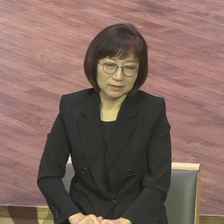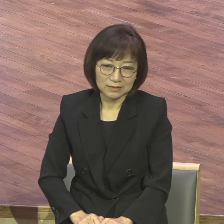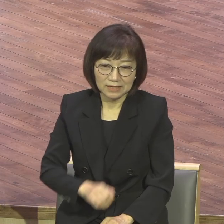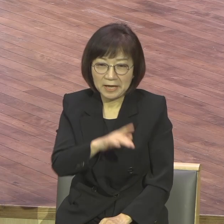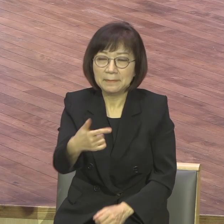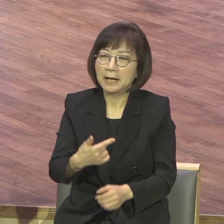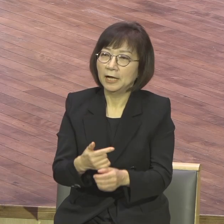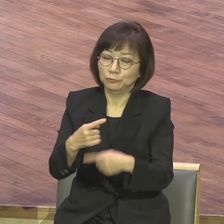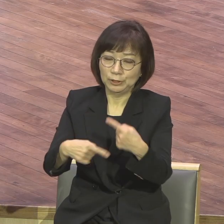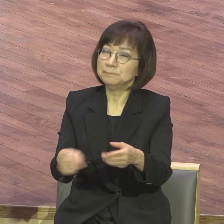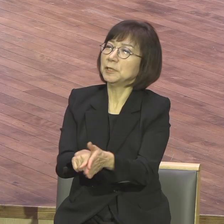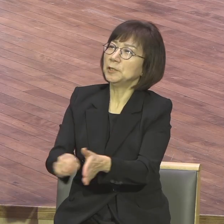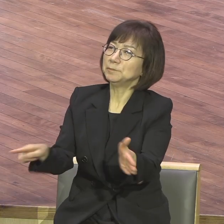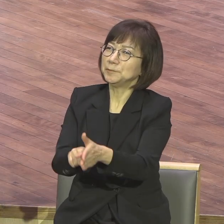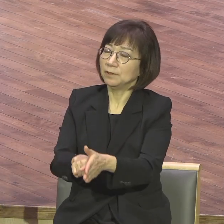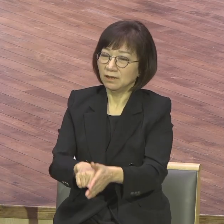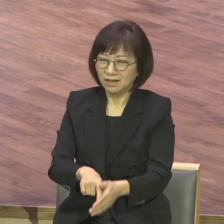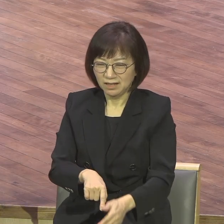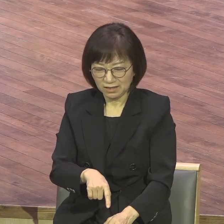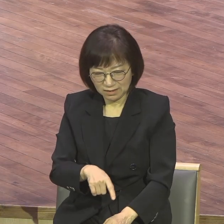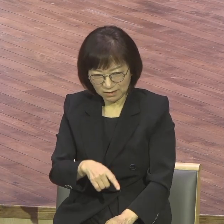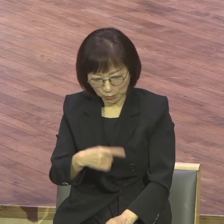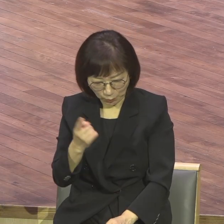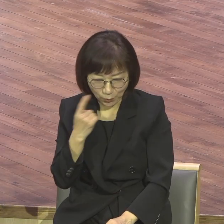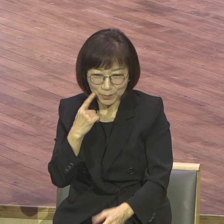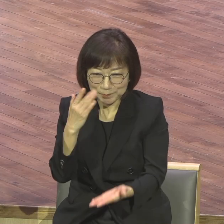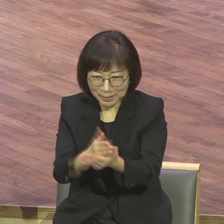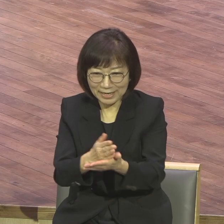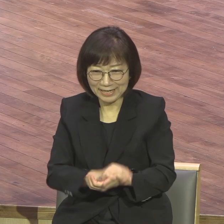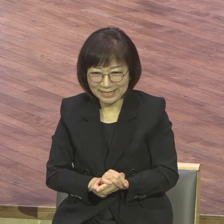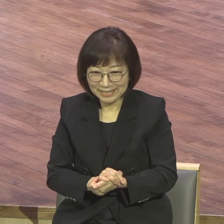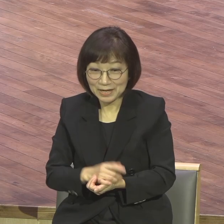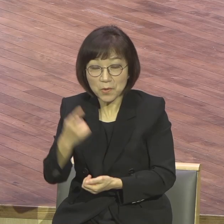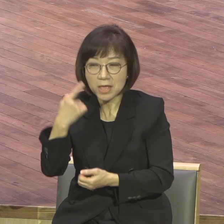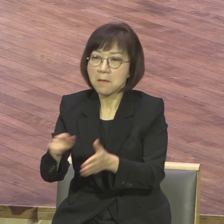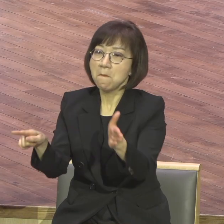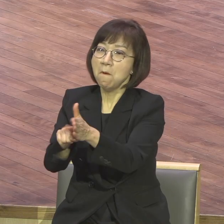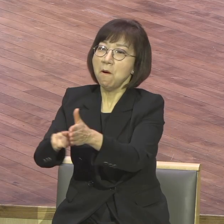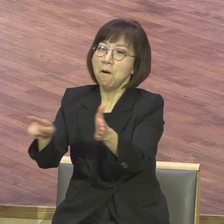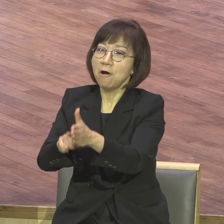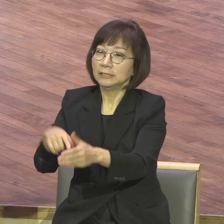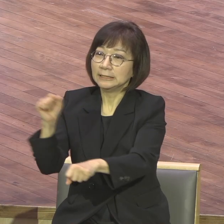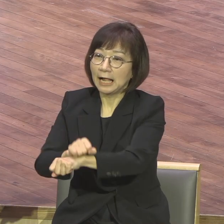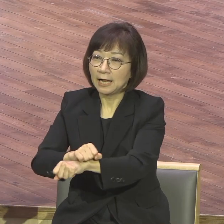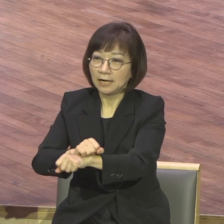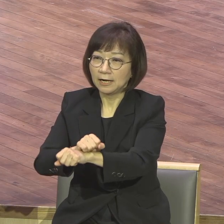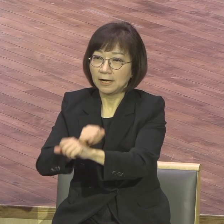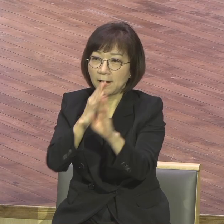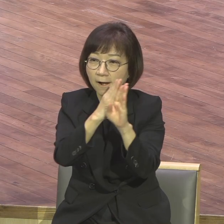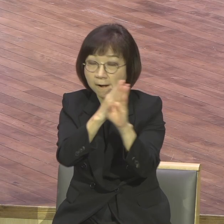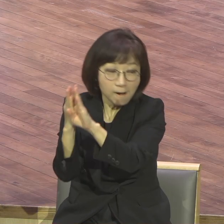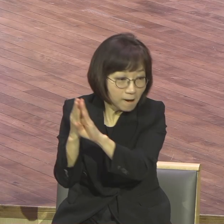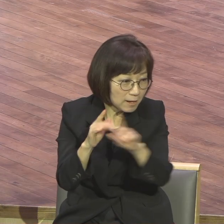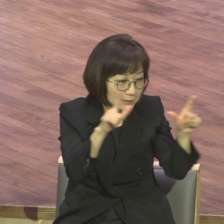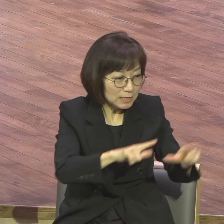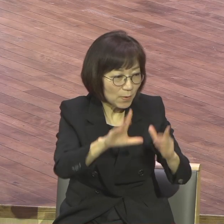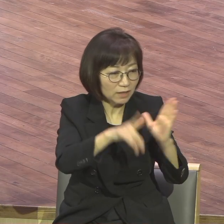알지 지수는 알지 생활 속에 적용 90% 안 합니다 그냥 그